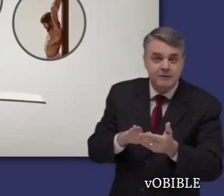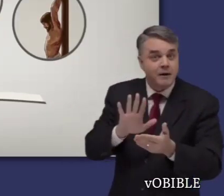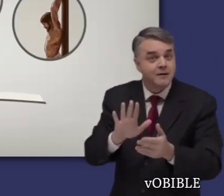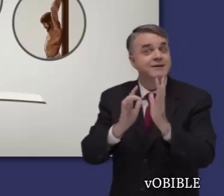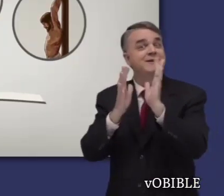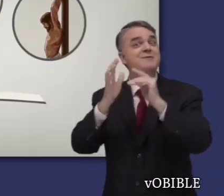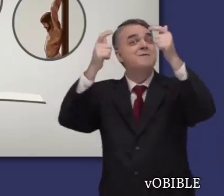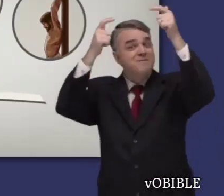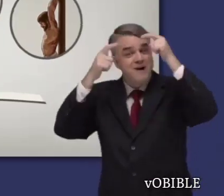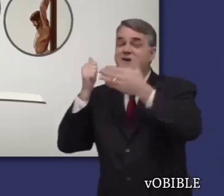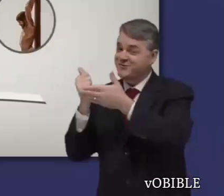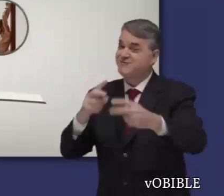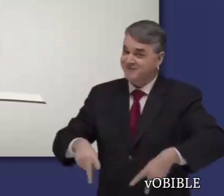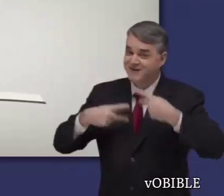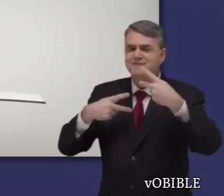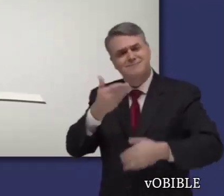Rey del Reino de Dios.